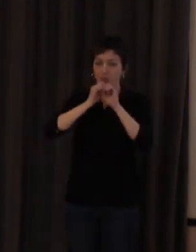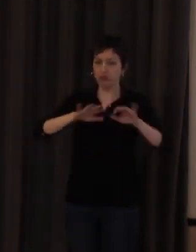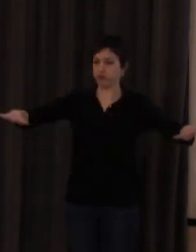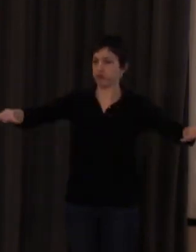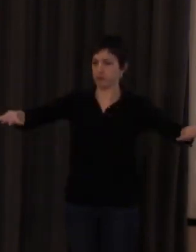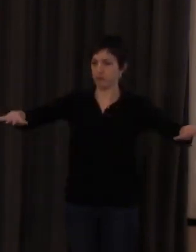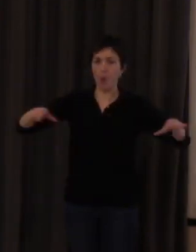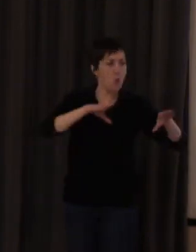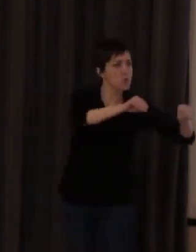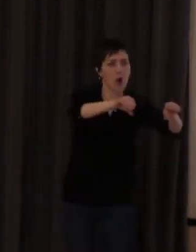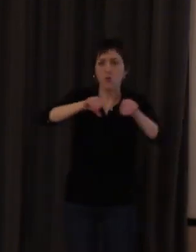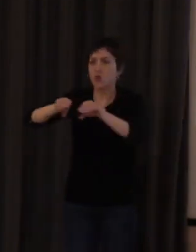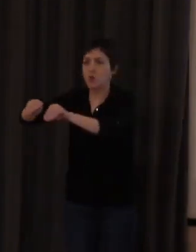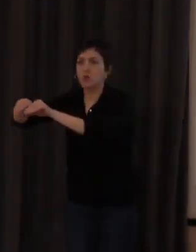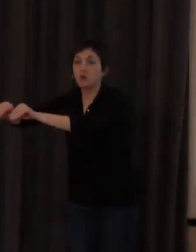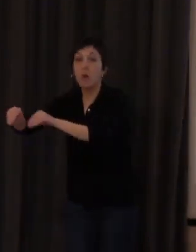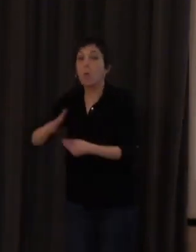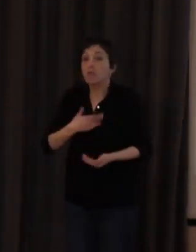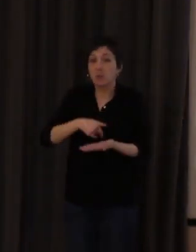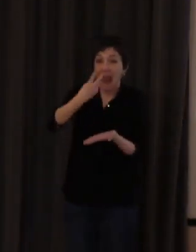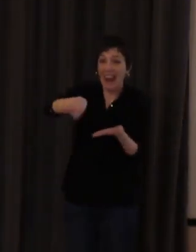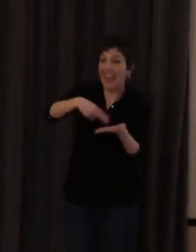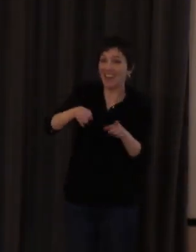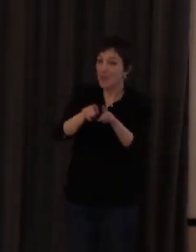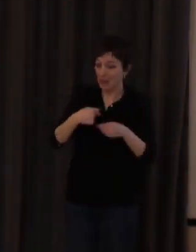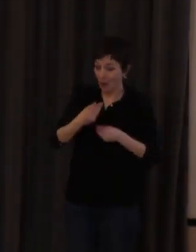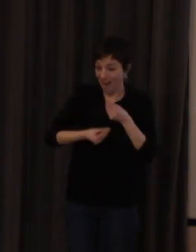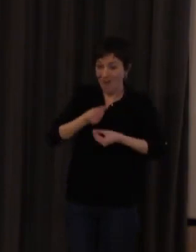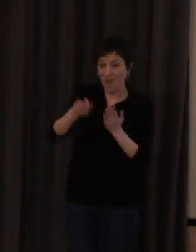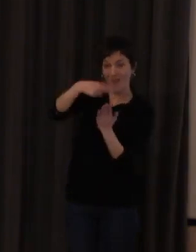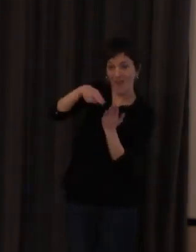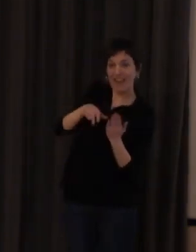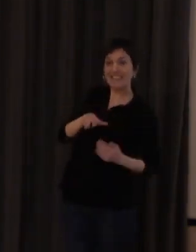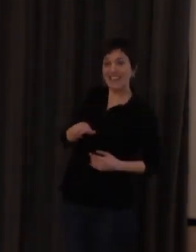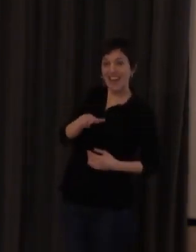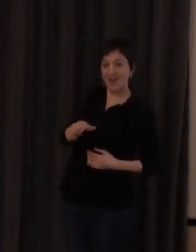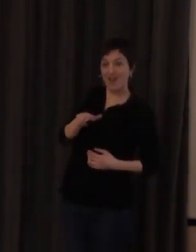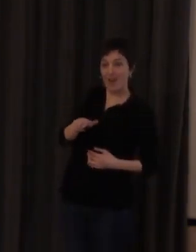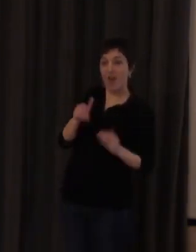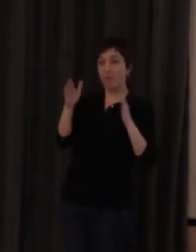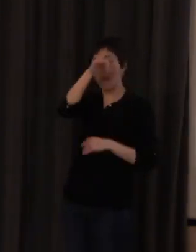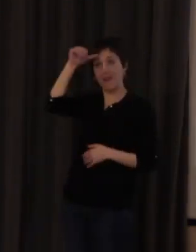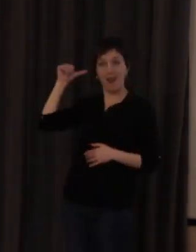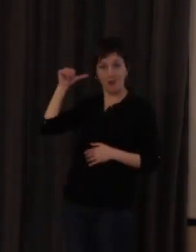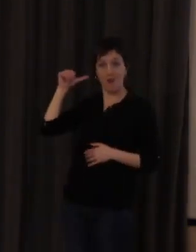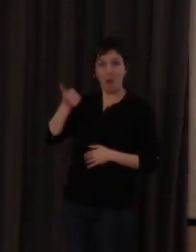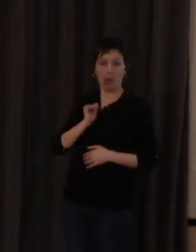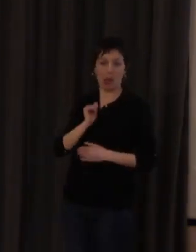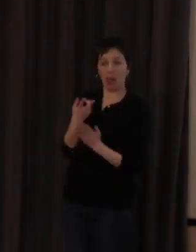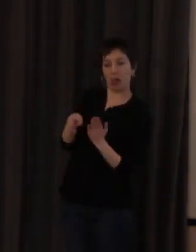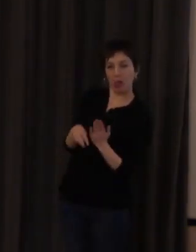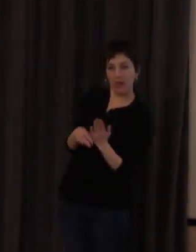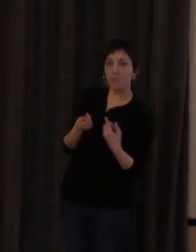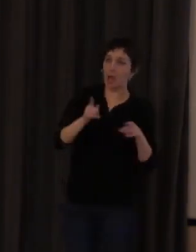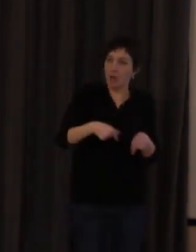extendido y que pudiesen leer igual que yo leo un libro en castellano en verano un libro en sea